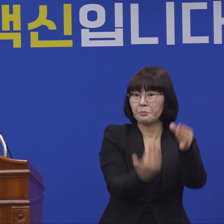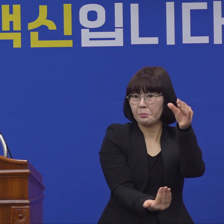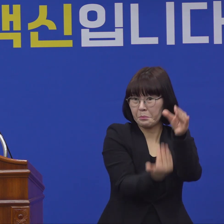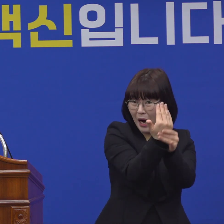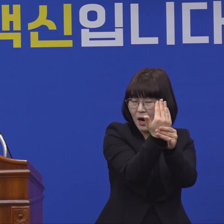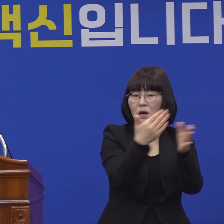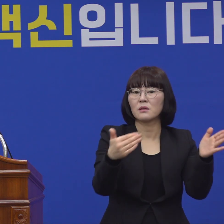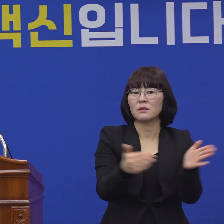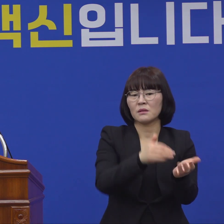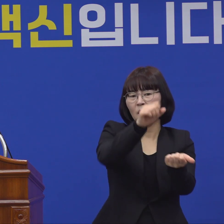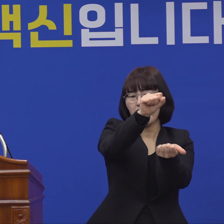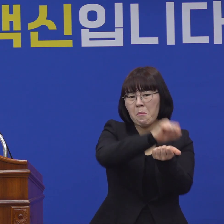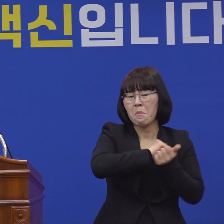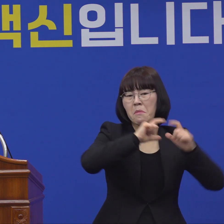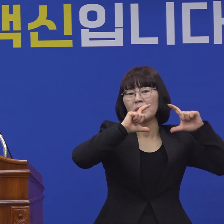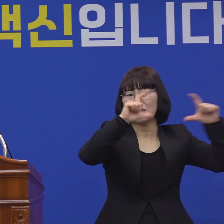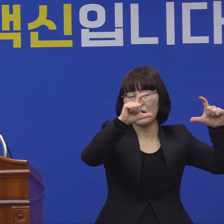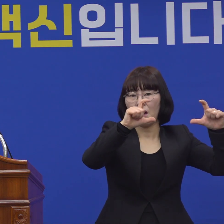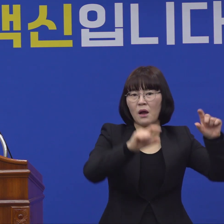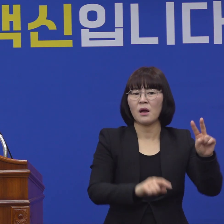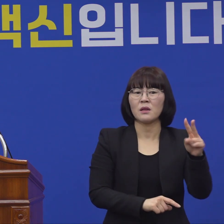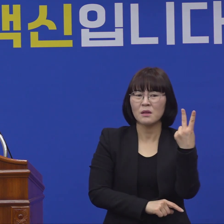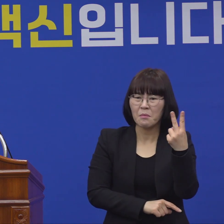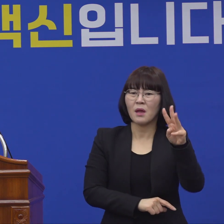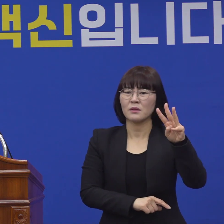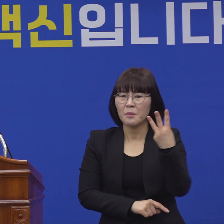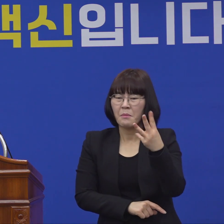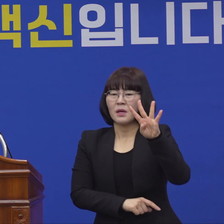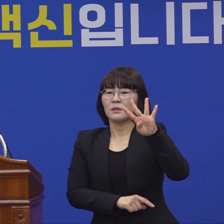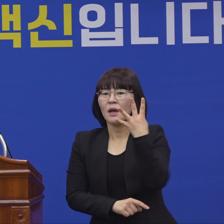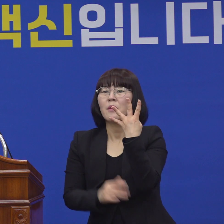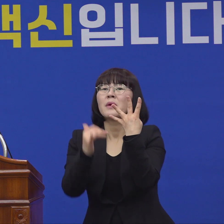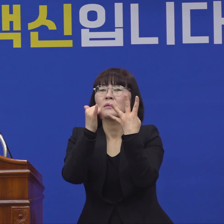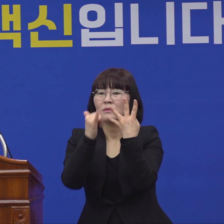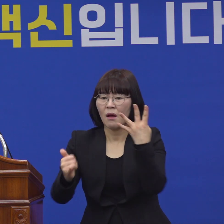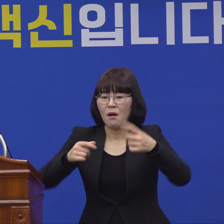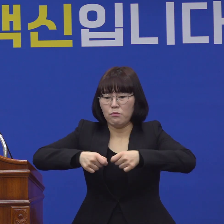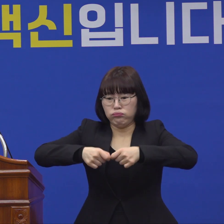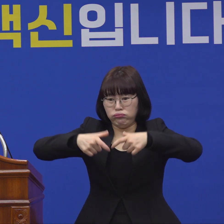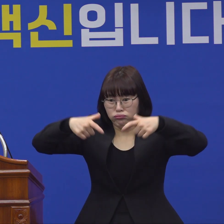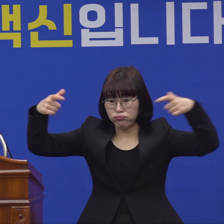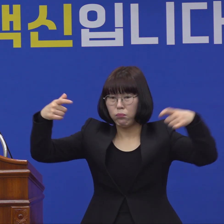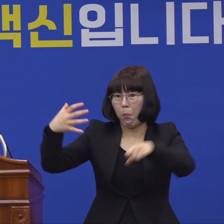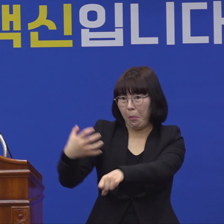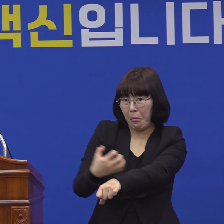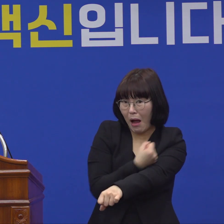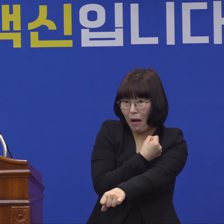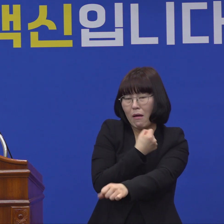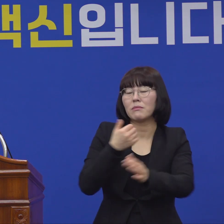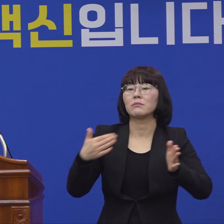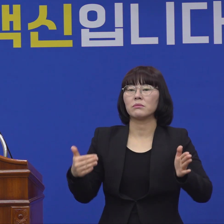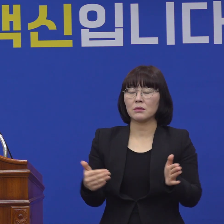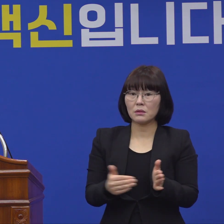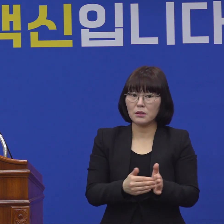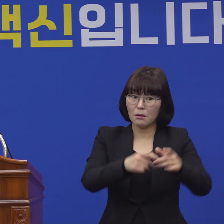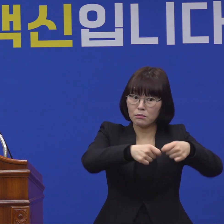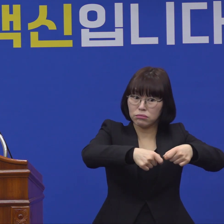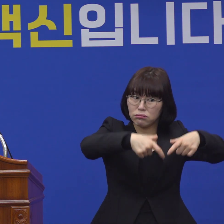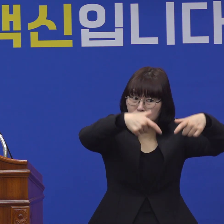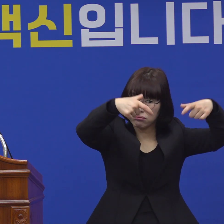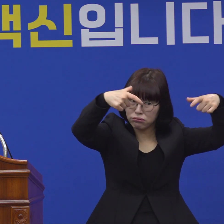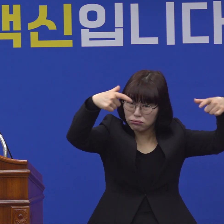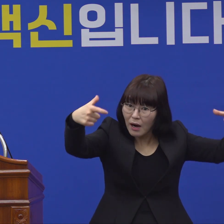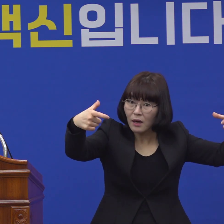확진자의 숫자가 한 200명, 300명, 400명씩 수준으로 증가했습니다. 그리고 증가하는 확진자에